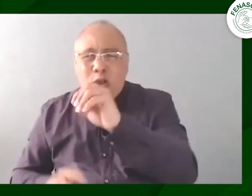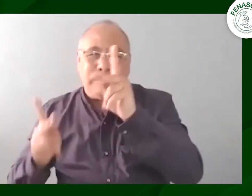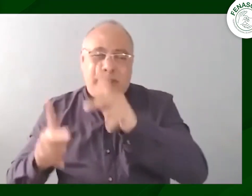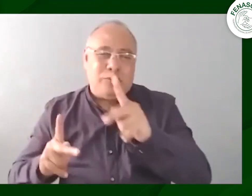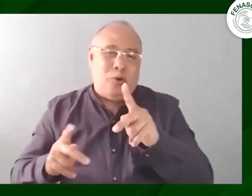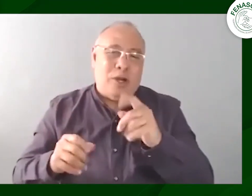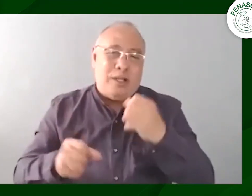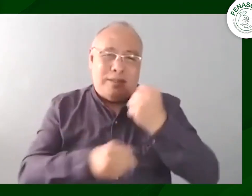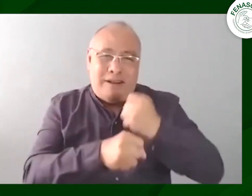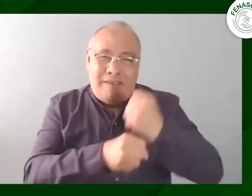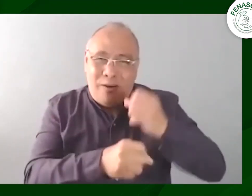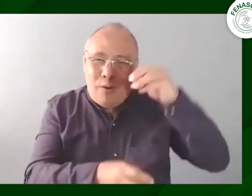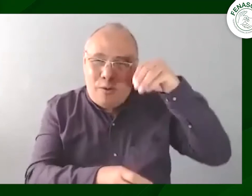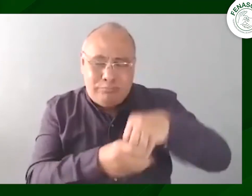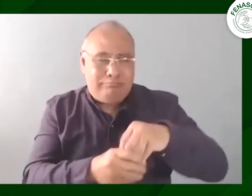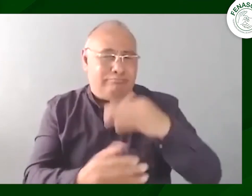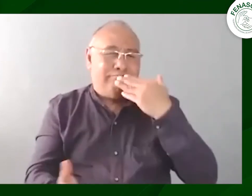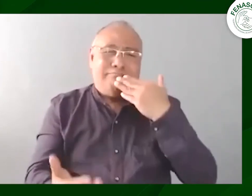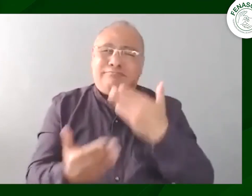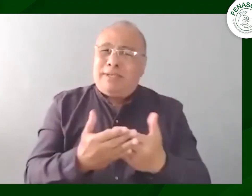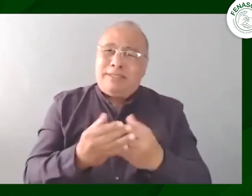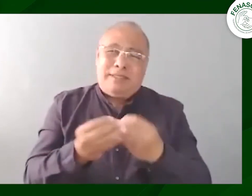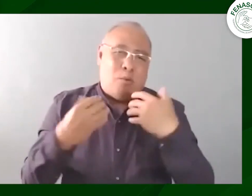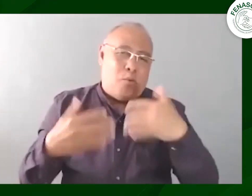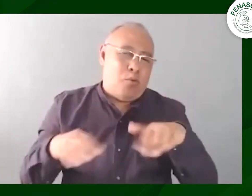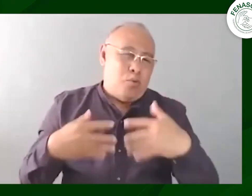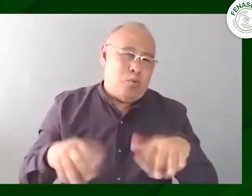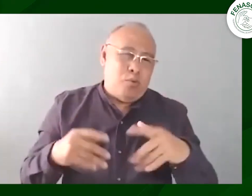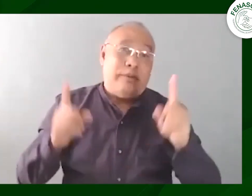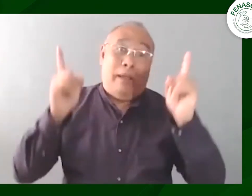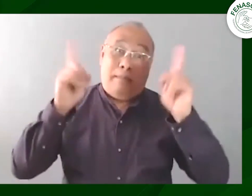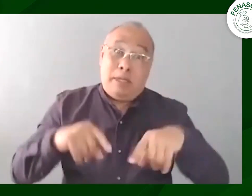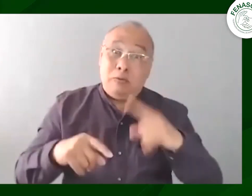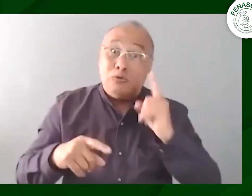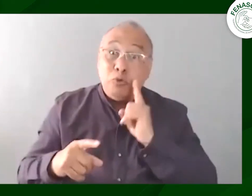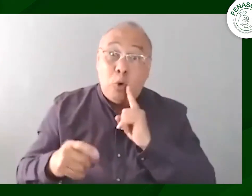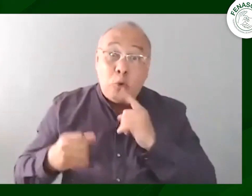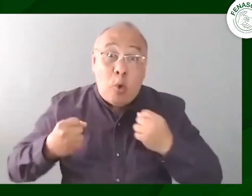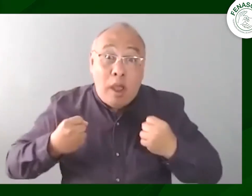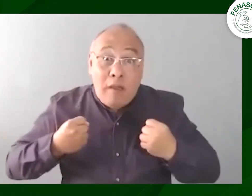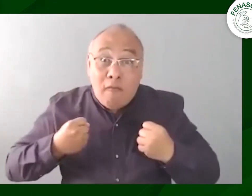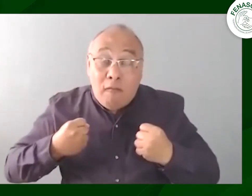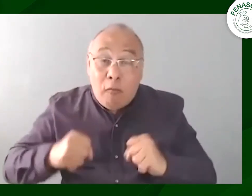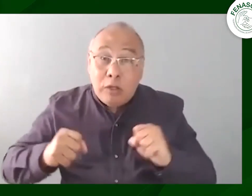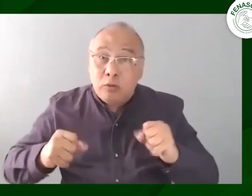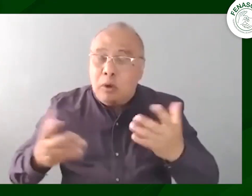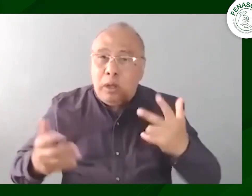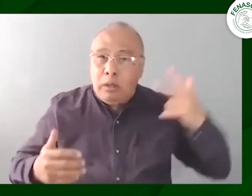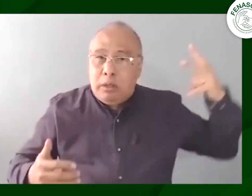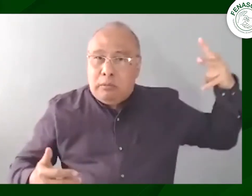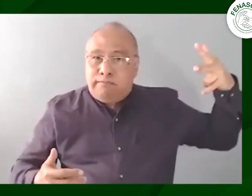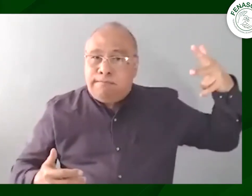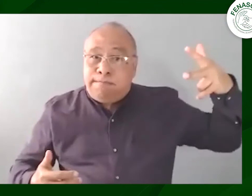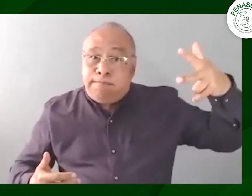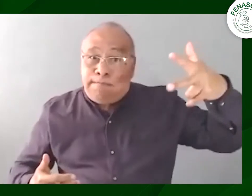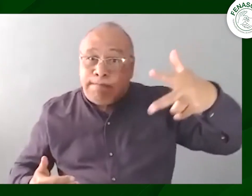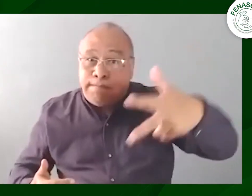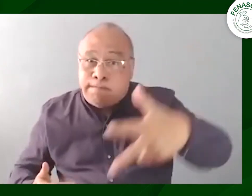gracias a las personas sordas donantes desde los Estados Unidos a todos los trabajadores que nos apoyaron a las personas sordas que se